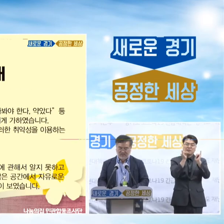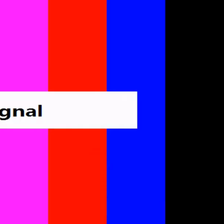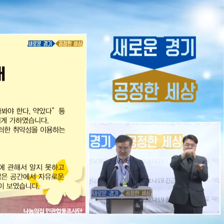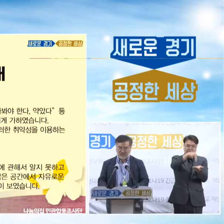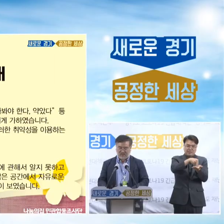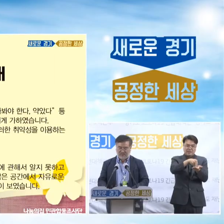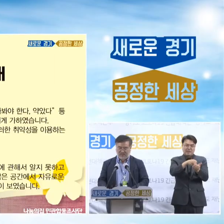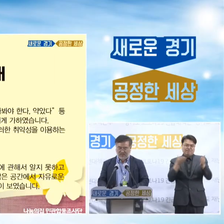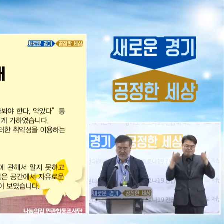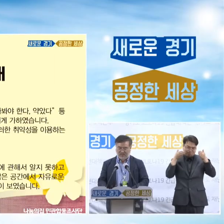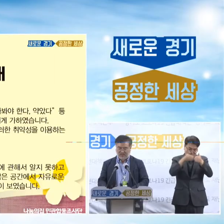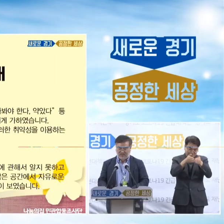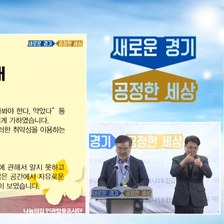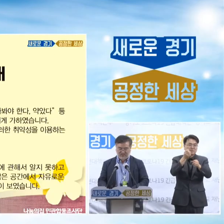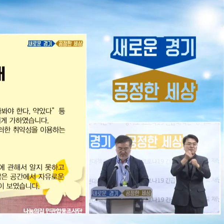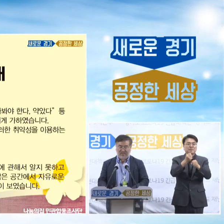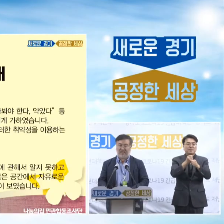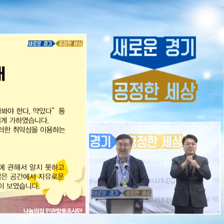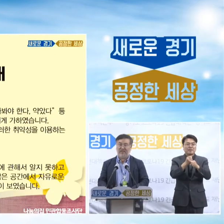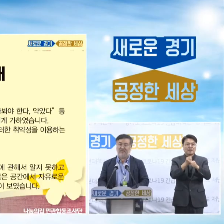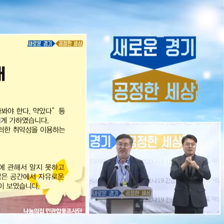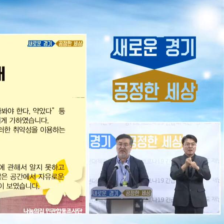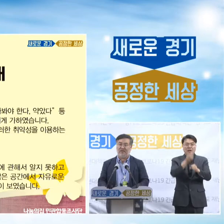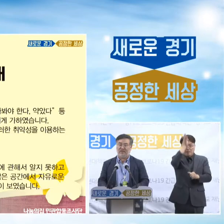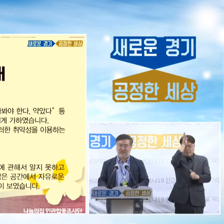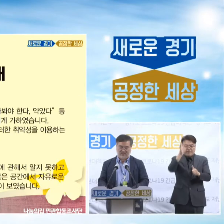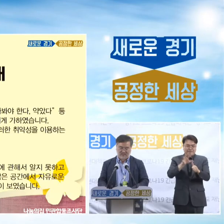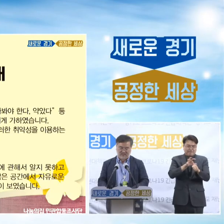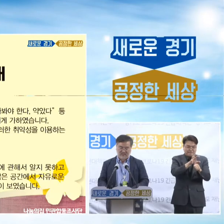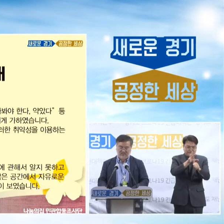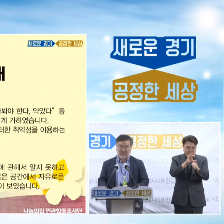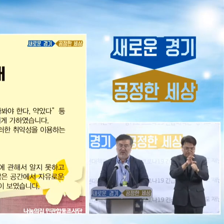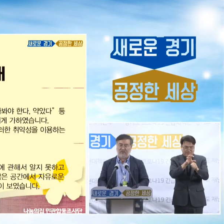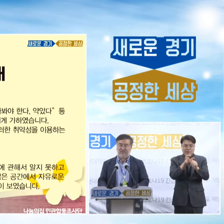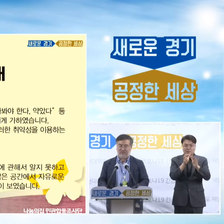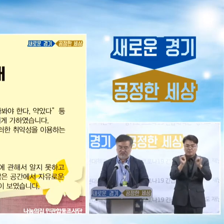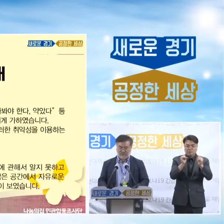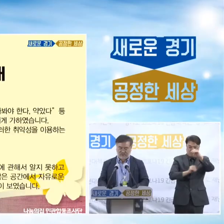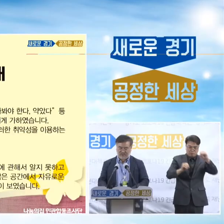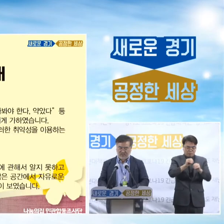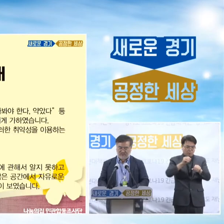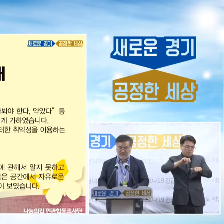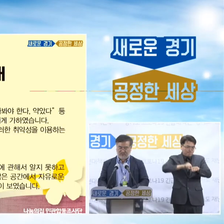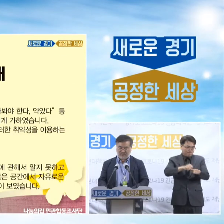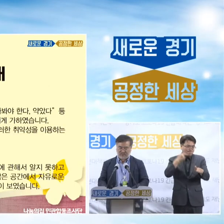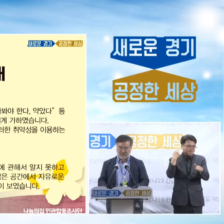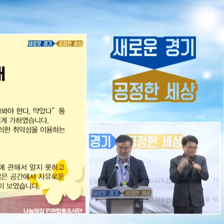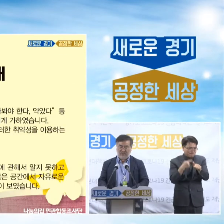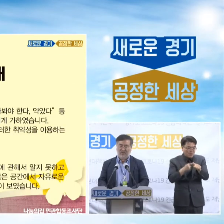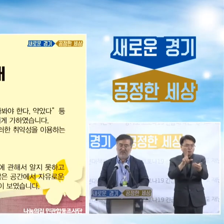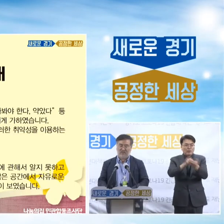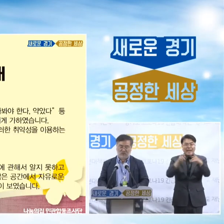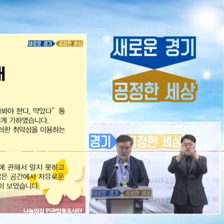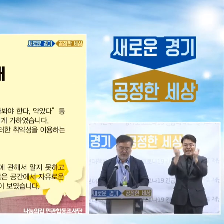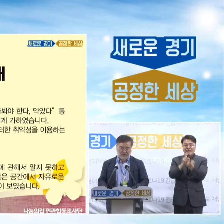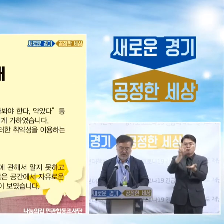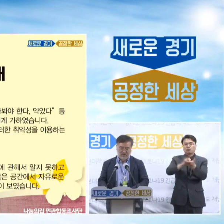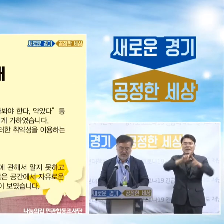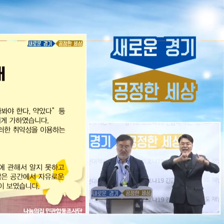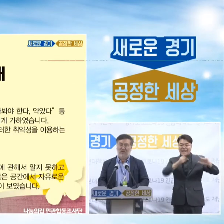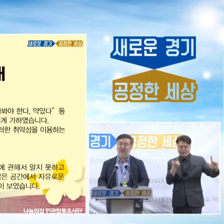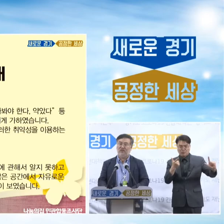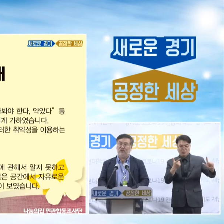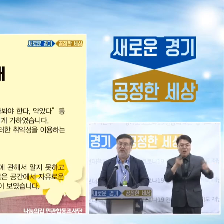조사단은 간병인의 학대 행위는 단순히 개인의 일탈이 아니라 나눔의 집 운영상의 문제에서 발생된 의료